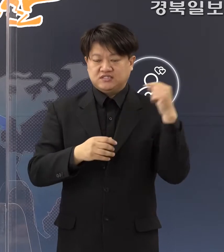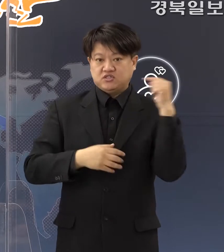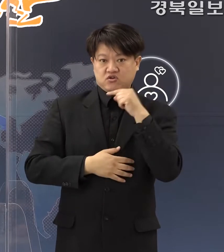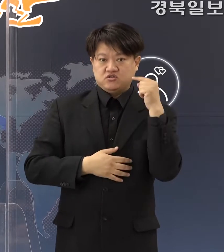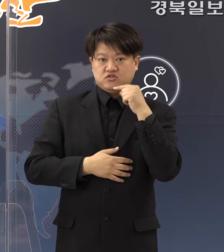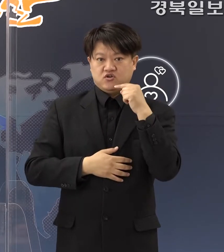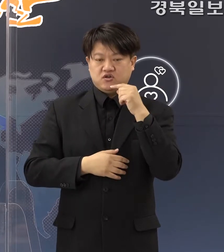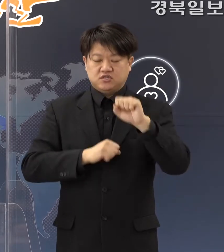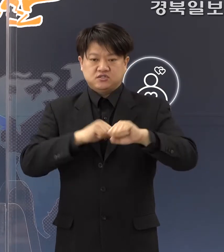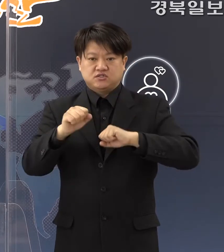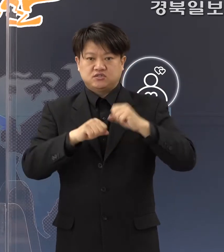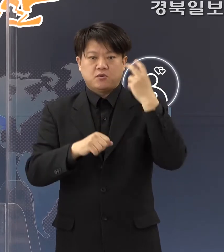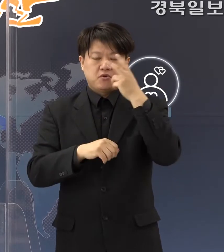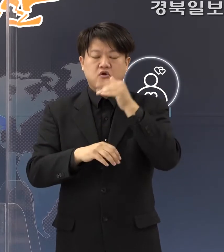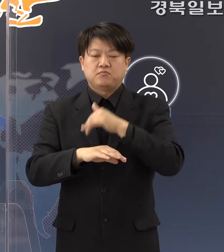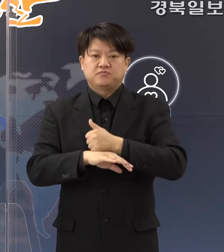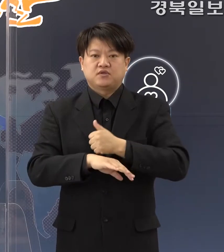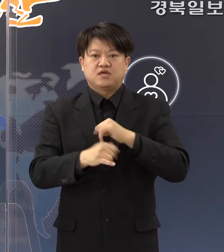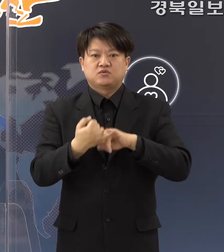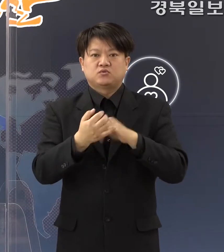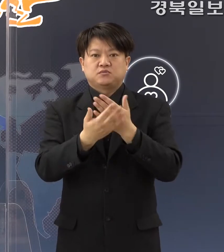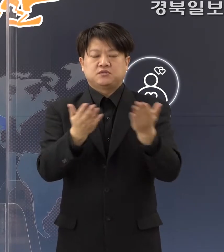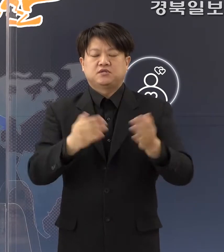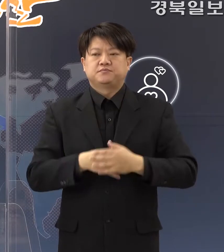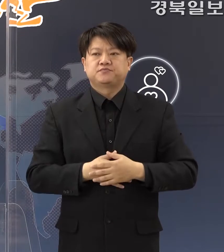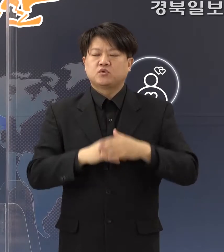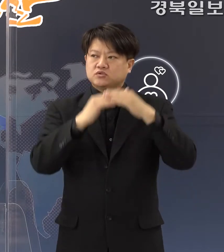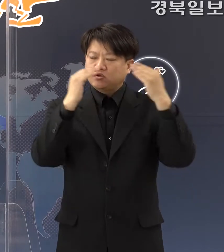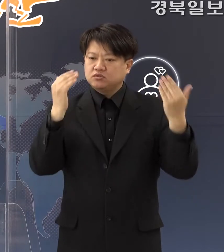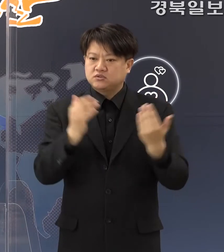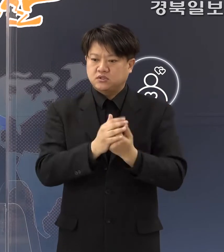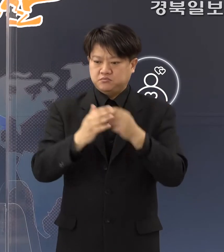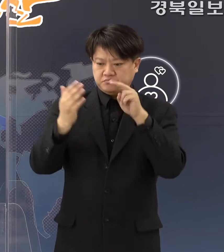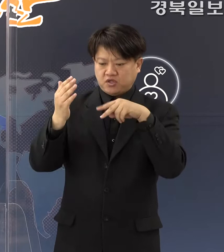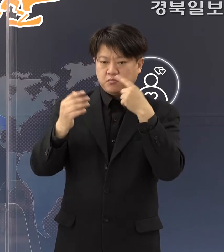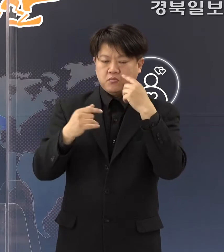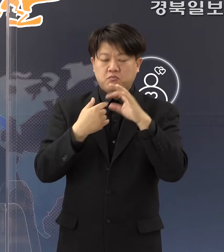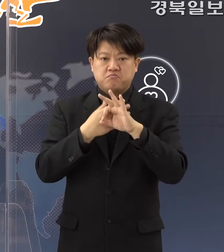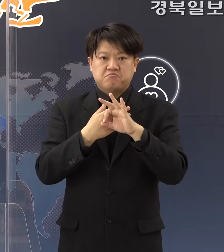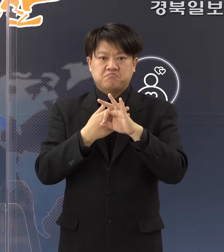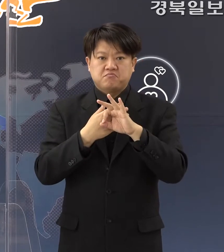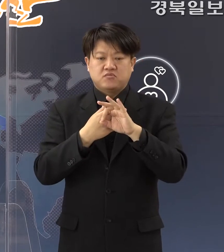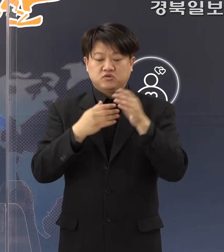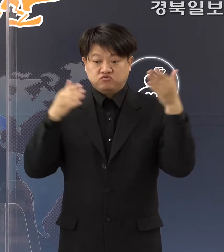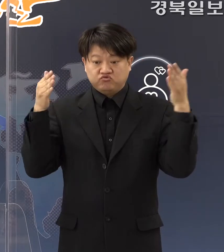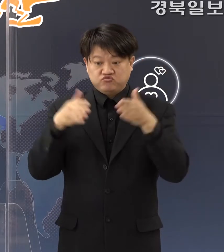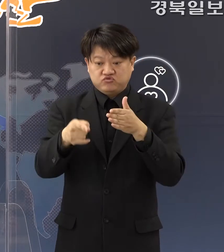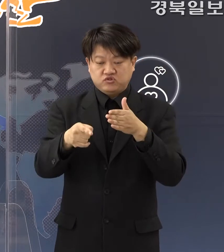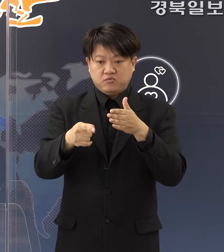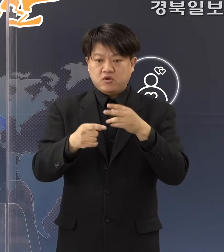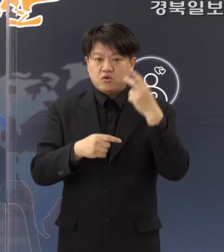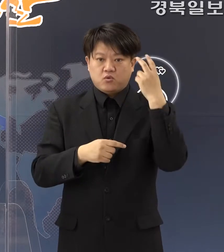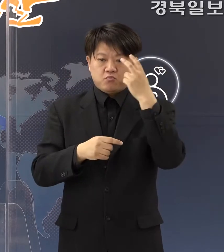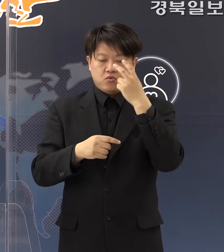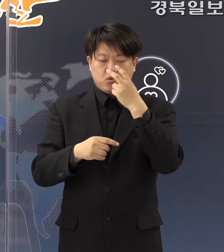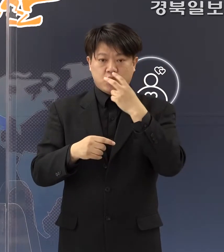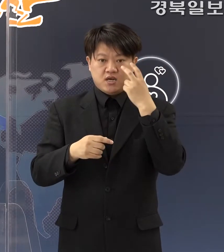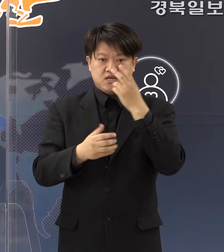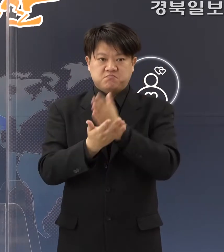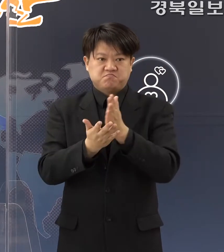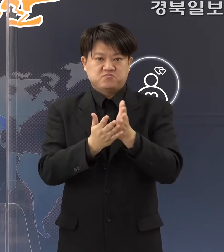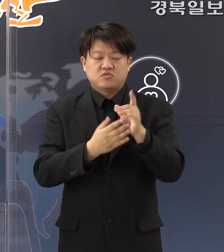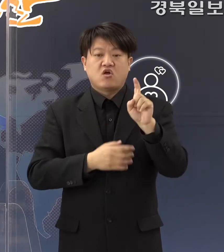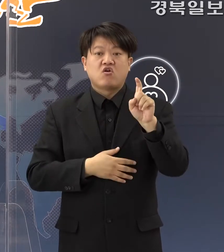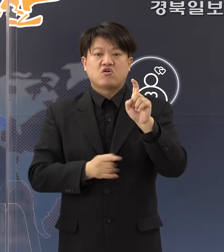하겠습니다. 그리고 전체를 보면 중점 관리업종 10개 업종이 있습니다. 그리고